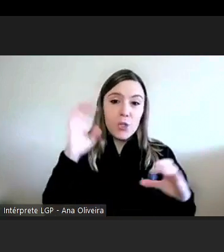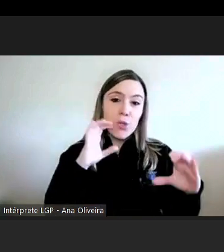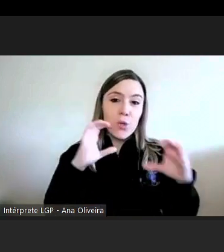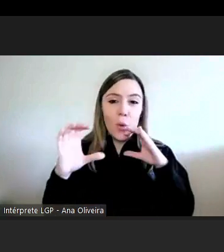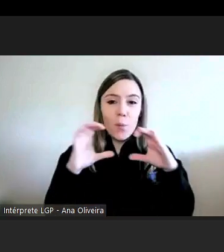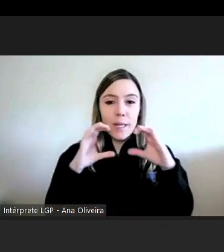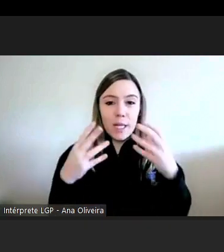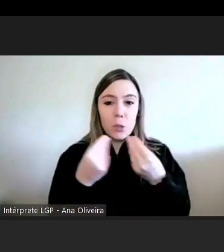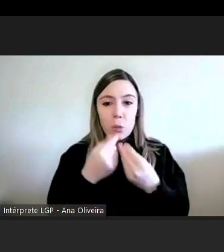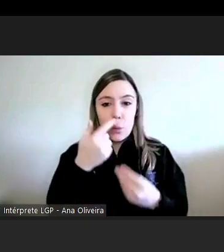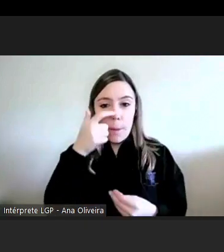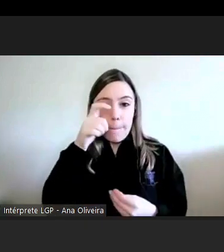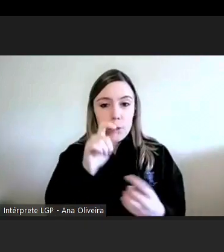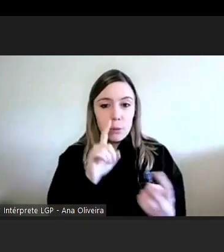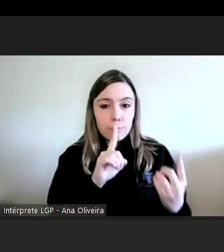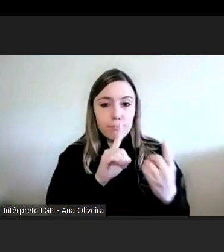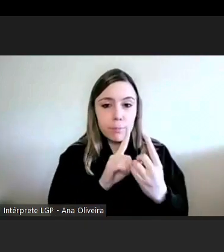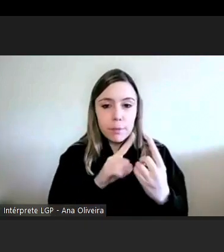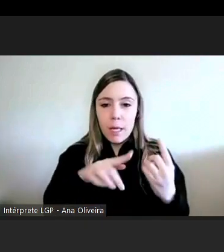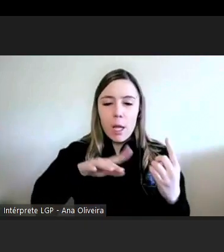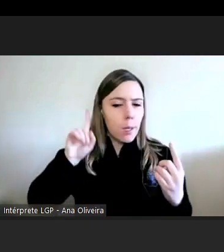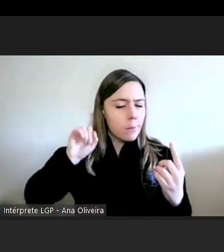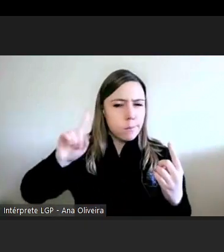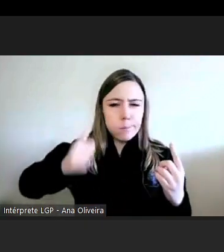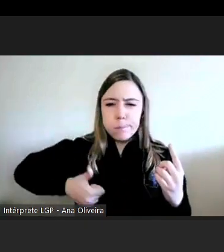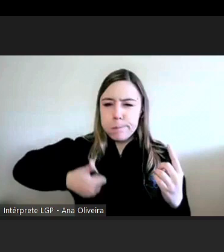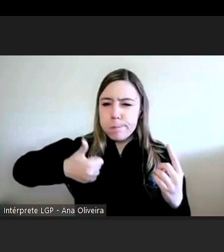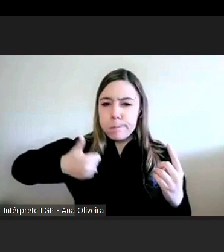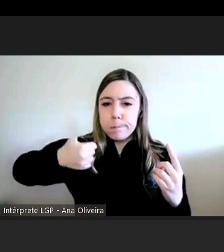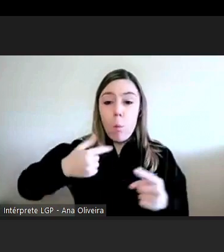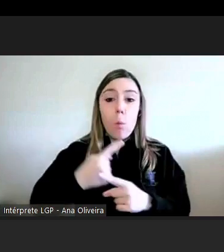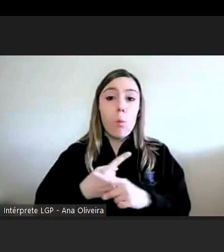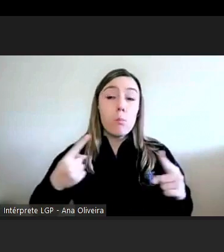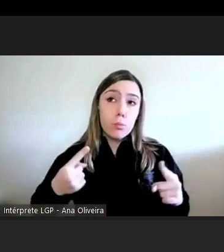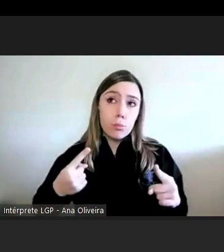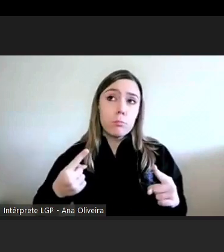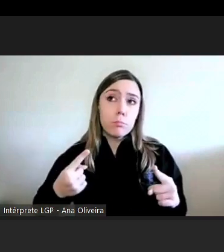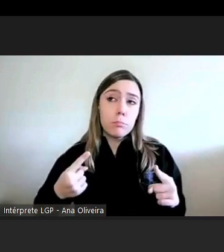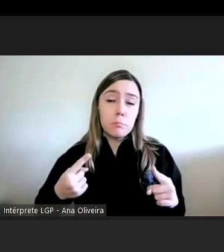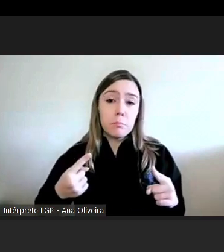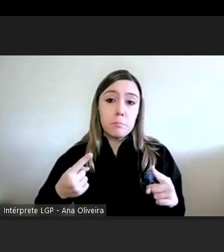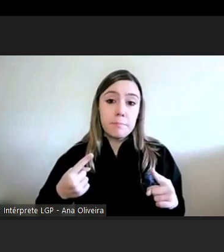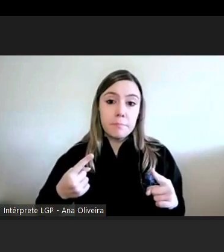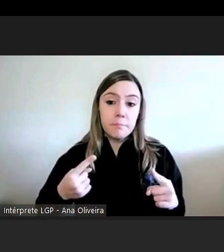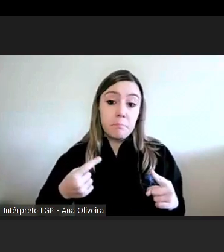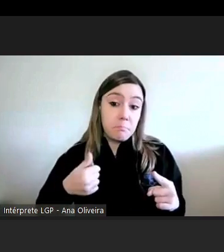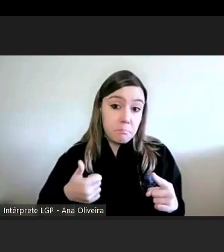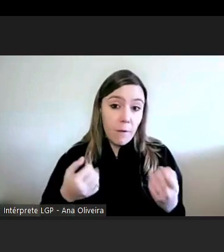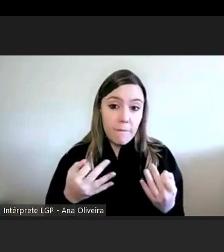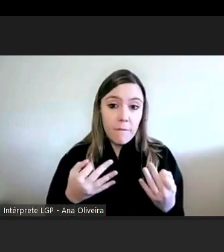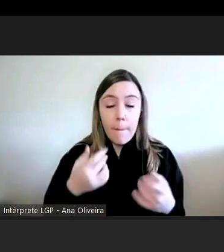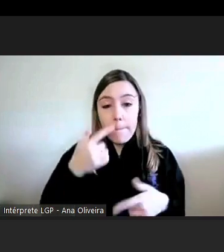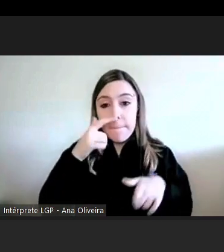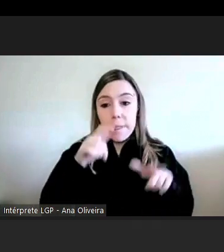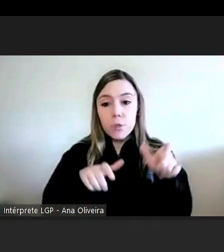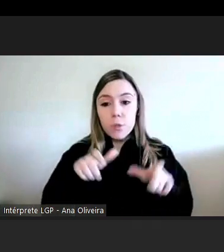cidadão é uma área absolutamente fulcral até porque e ainda bem os cidadãos